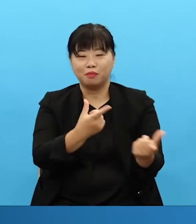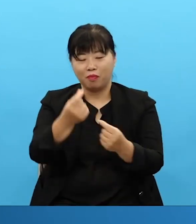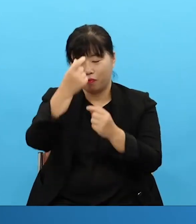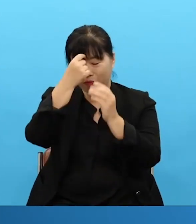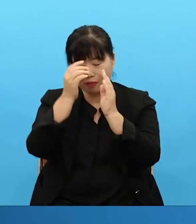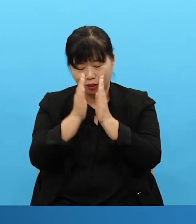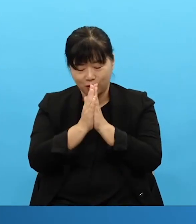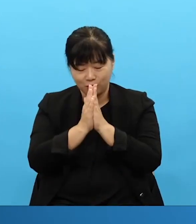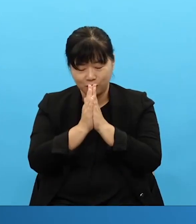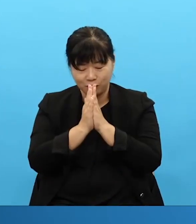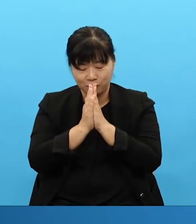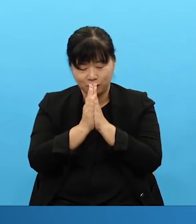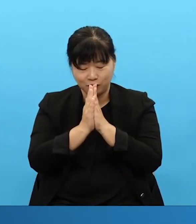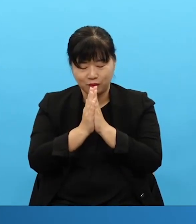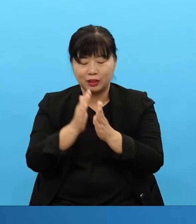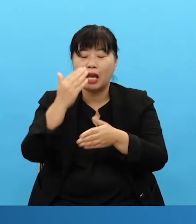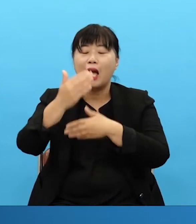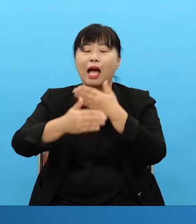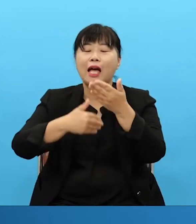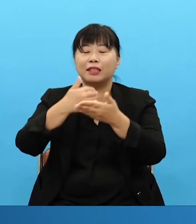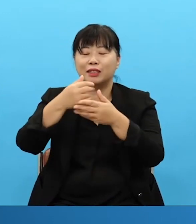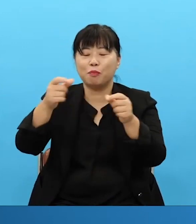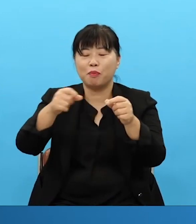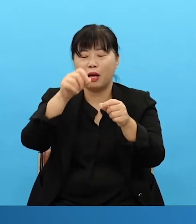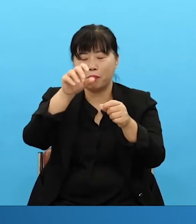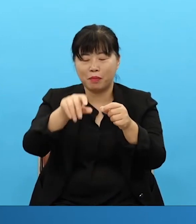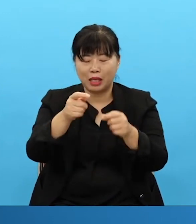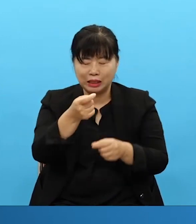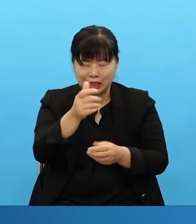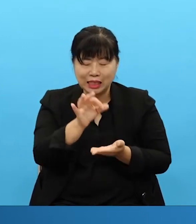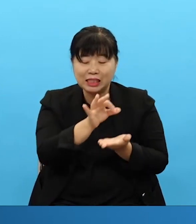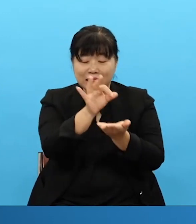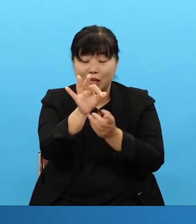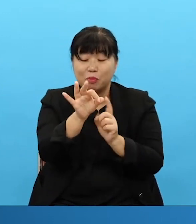하나님 앞에 적은 예물이지만은 드렸습니다